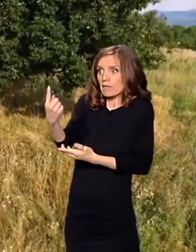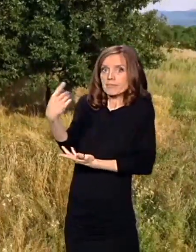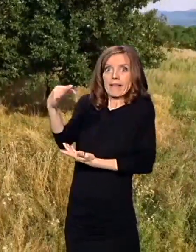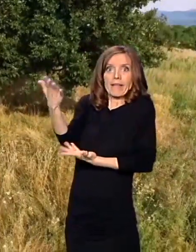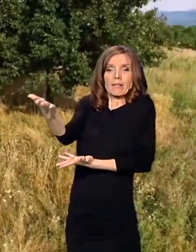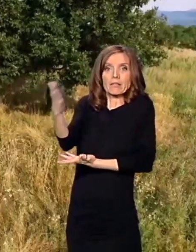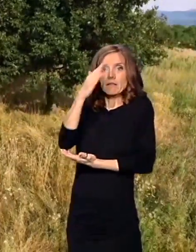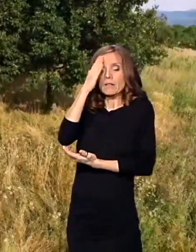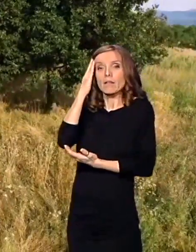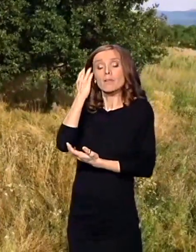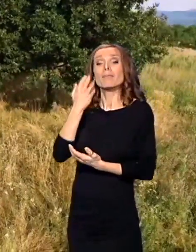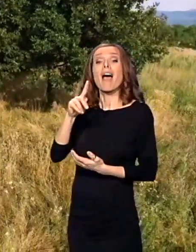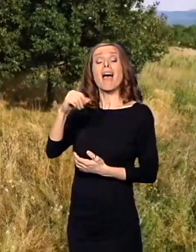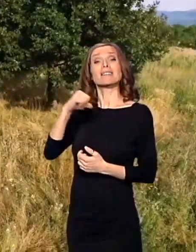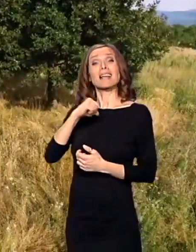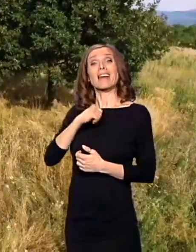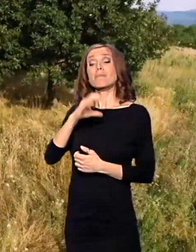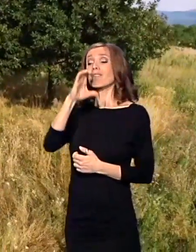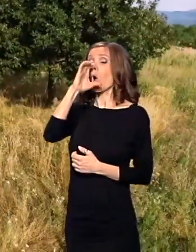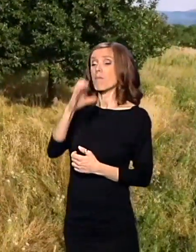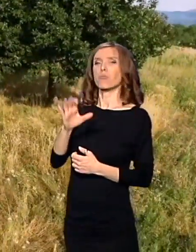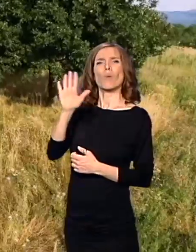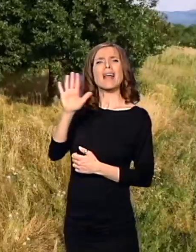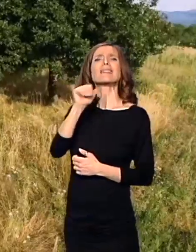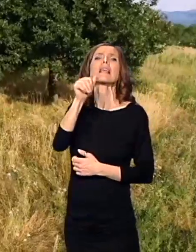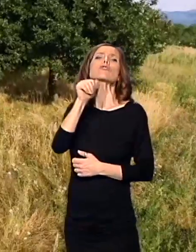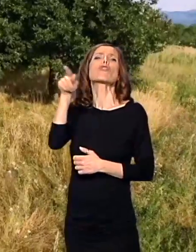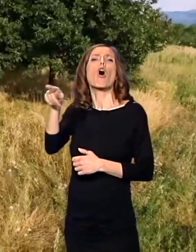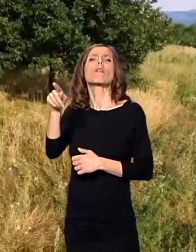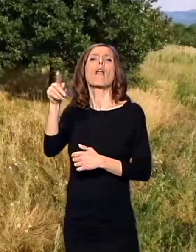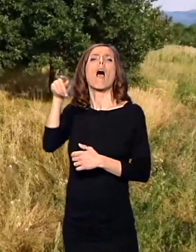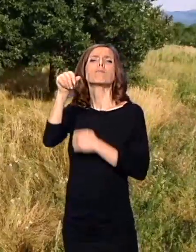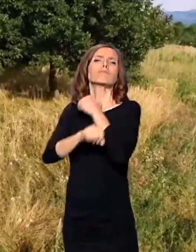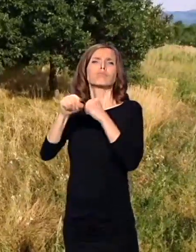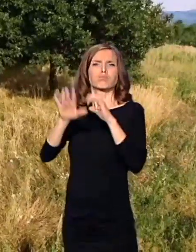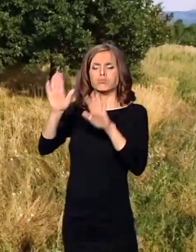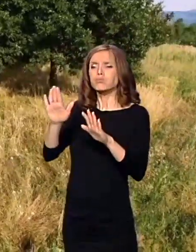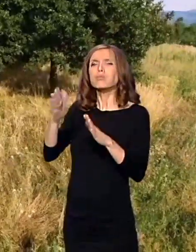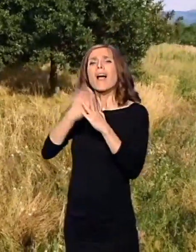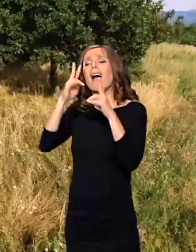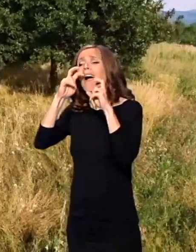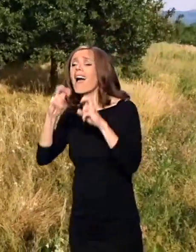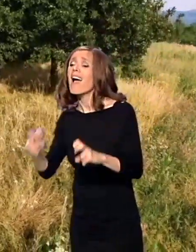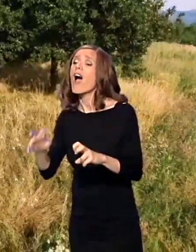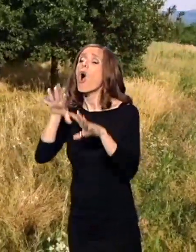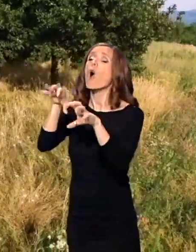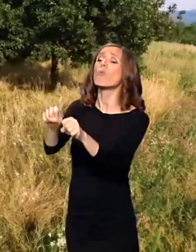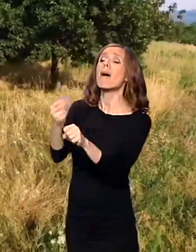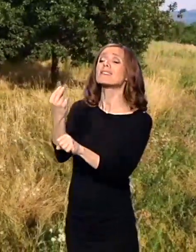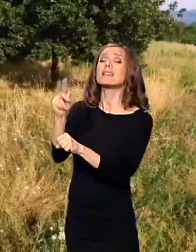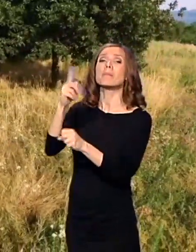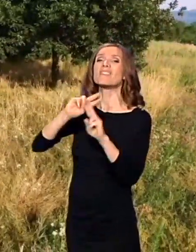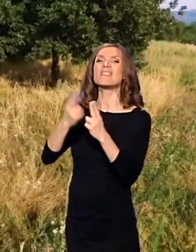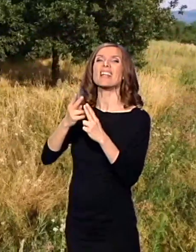Zanimljivo je da se bugarski istoričari do skora nisu bavili okupacijom Srbije u Prvom svetskom ratu. Za njih je taj period